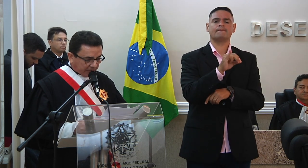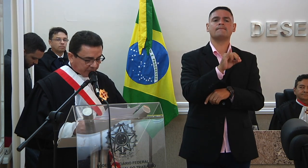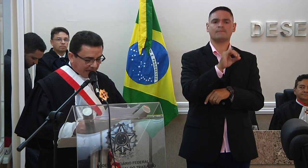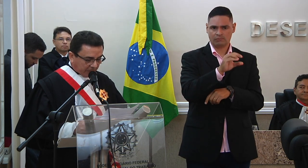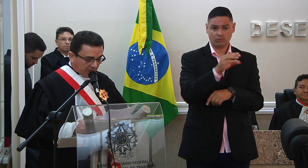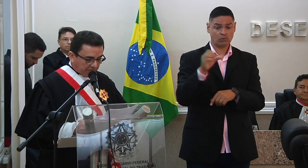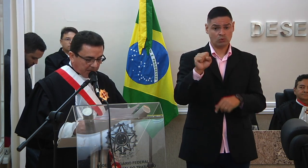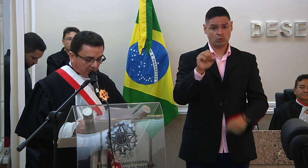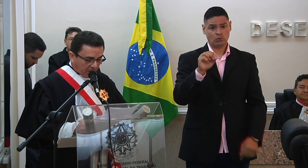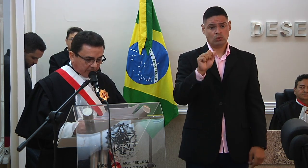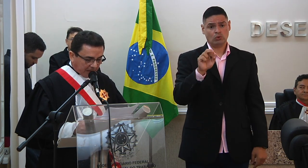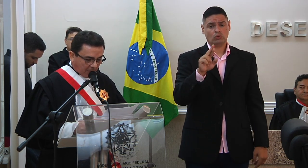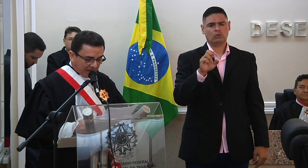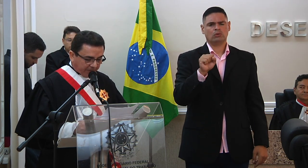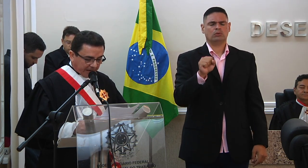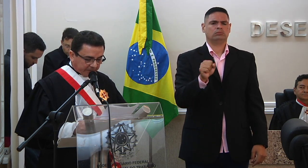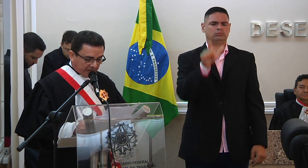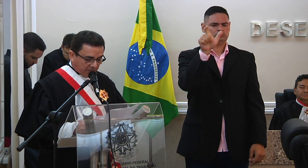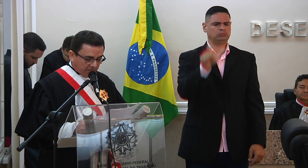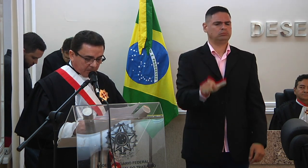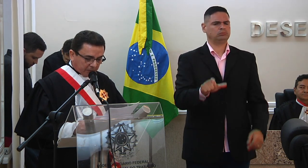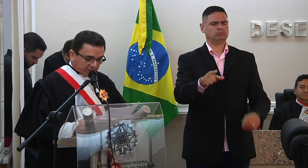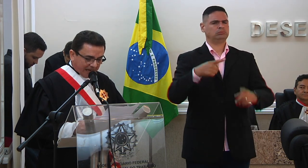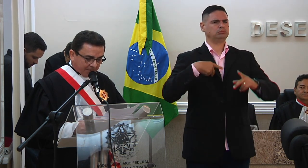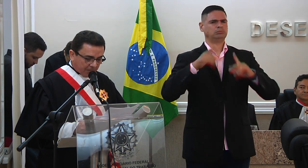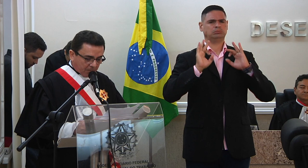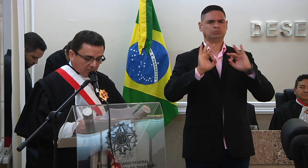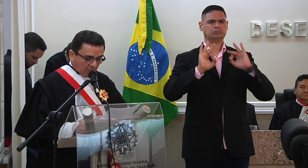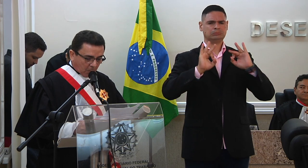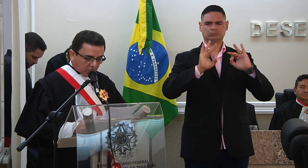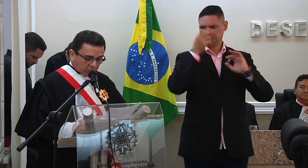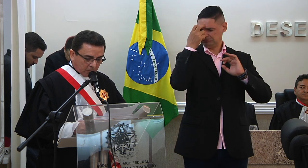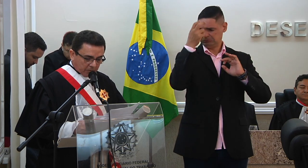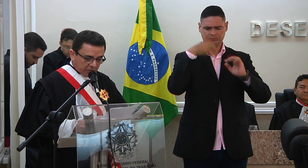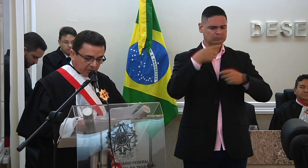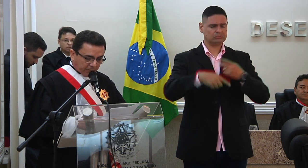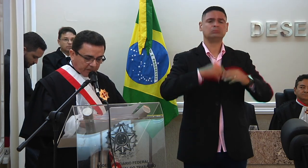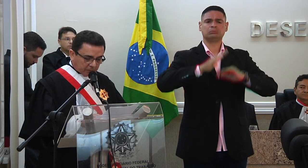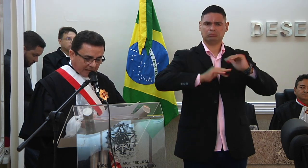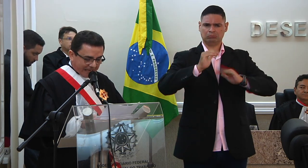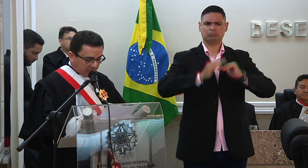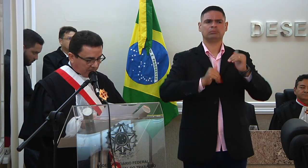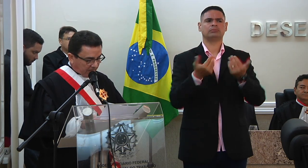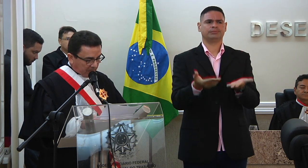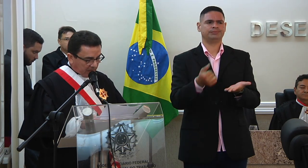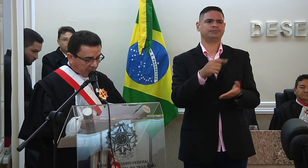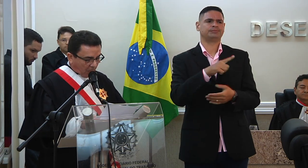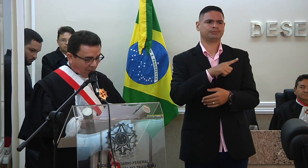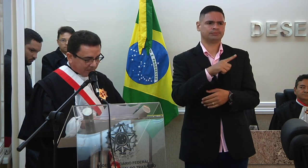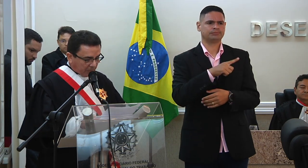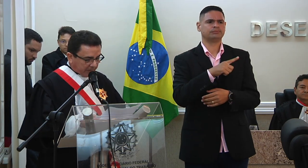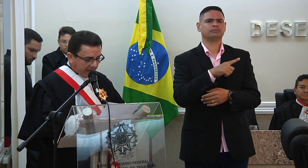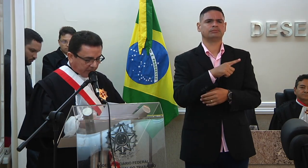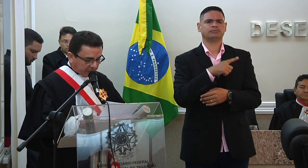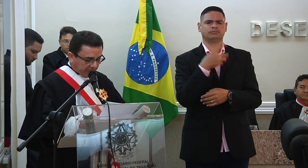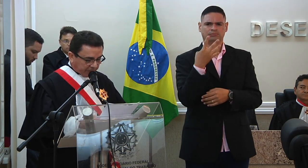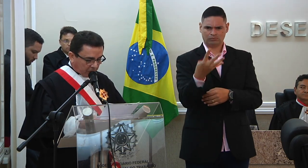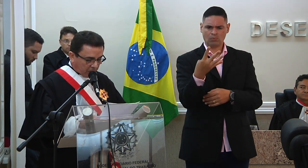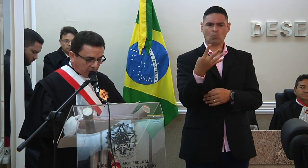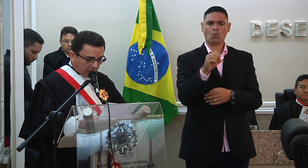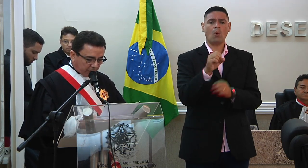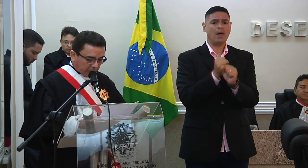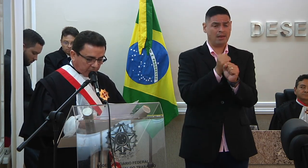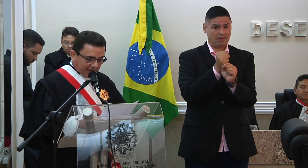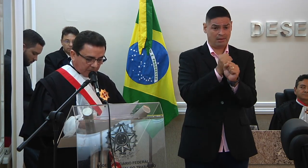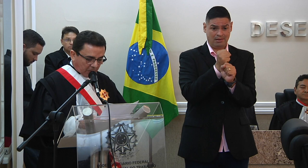magistrado de primorosa qualificação sábio culto e de fino trato que por quatro décadas